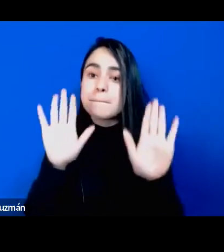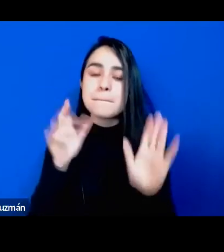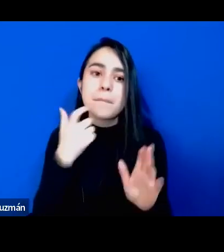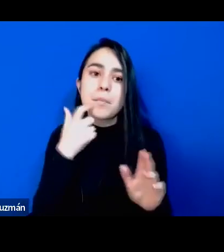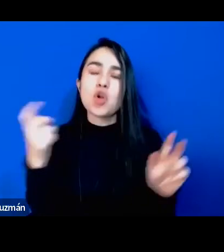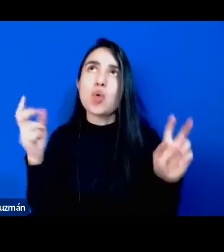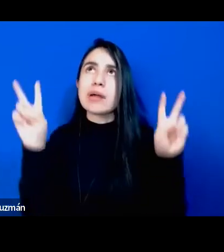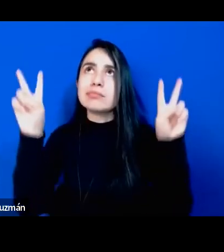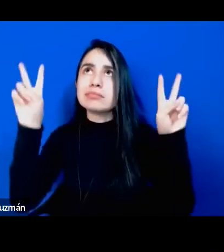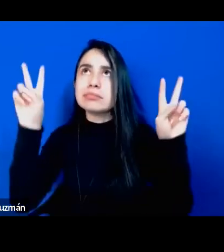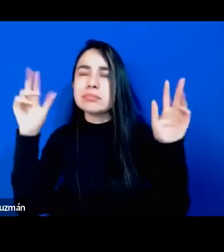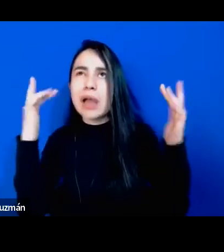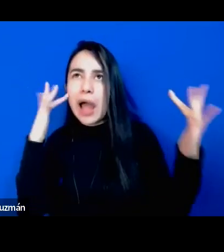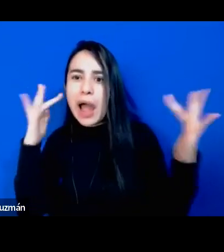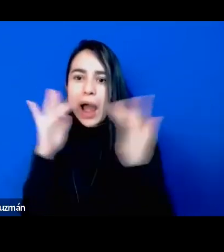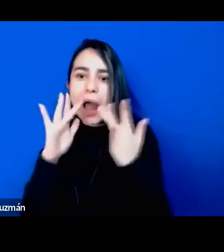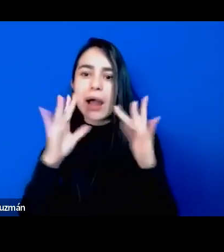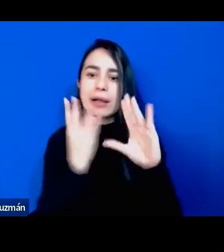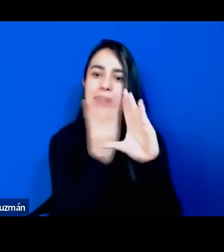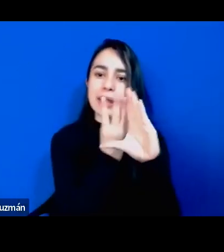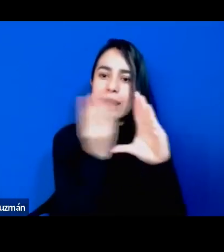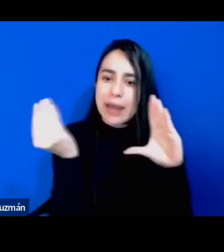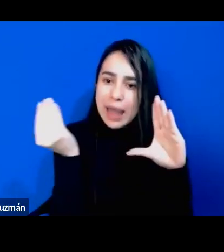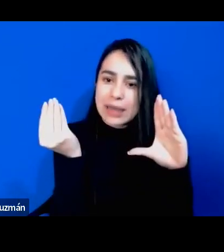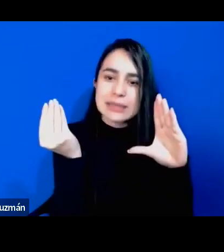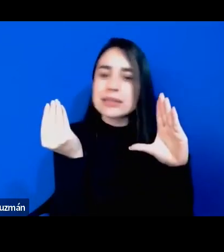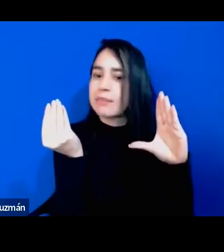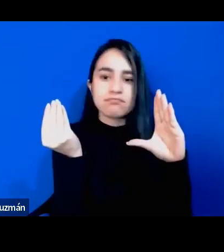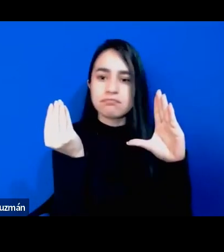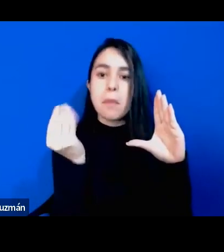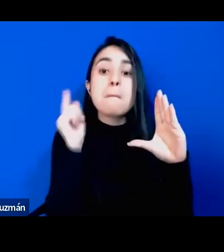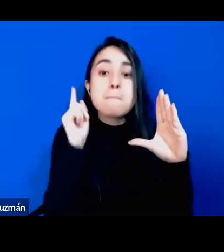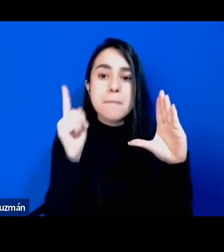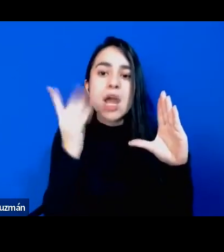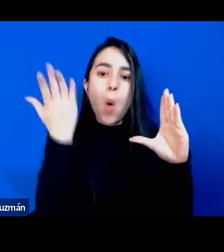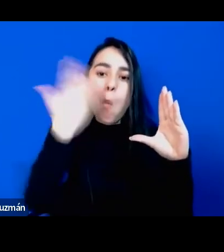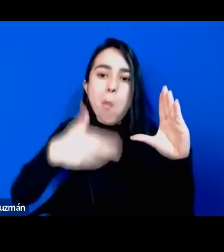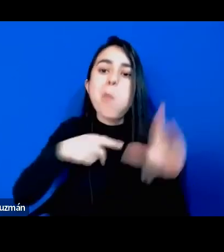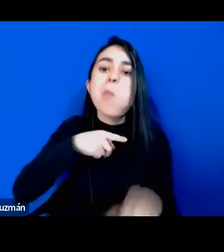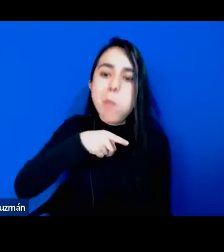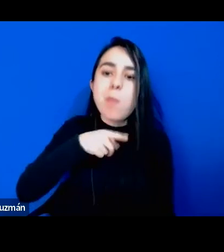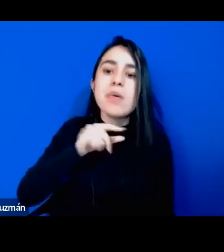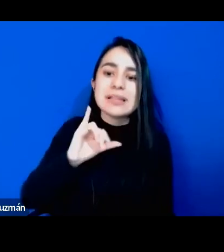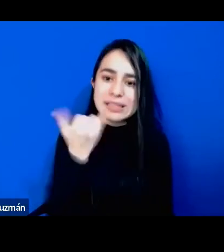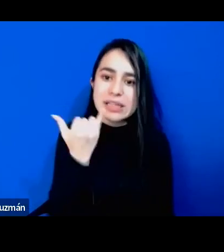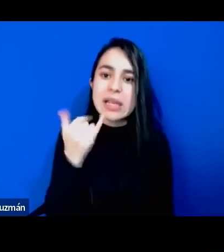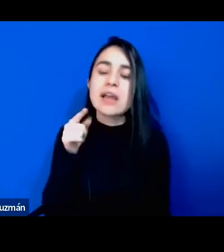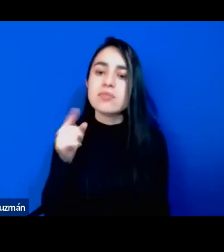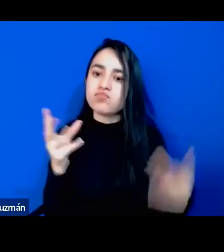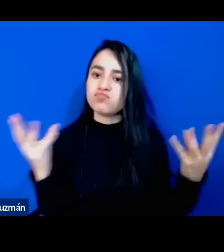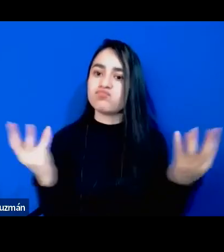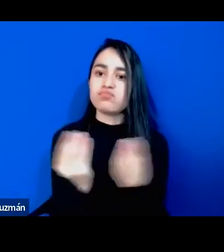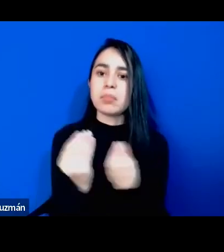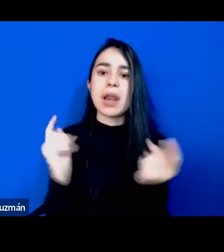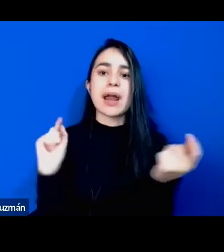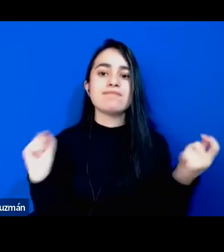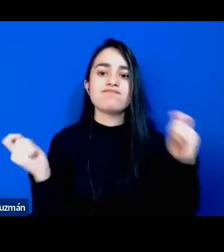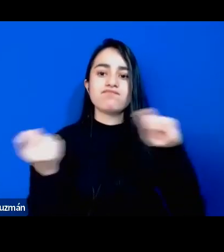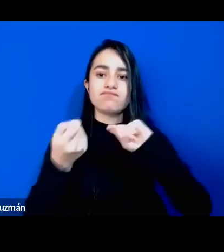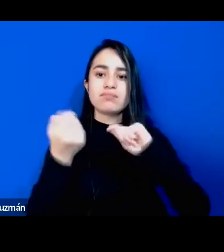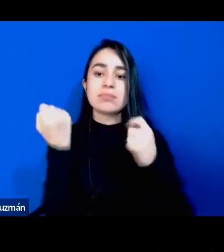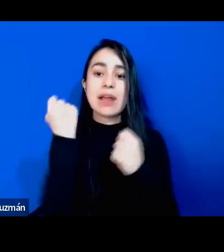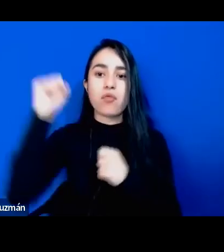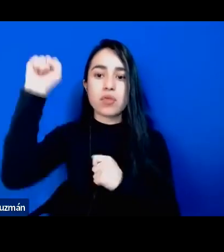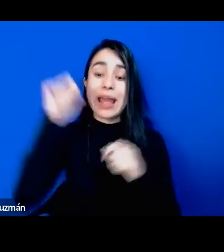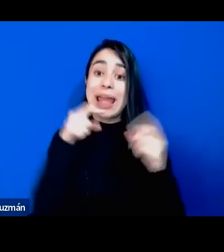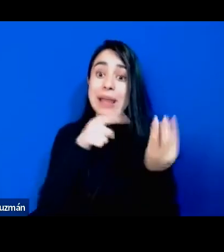clase, pero sí, evidentemente, es decir, eran revolucionarios, eran revolucionarios educados